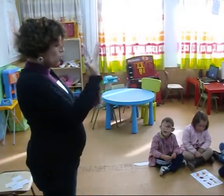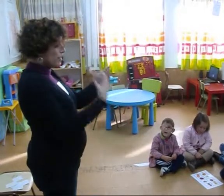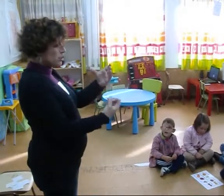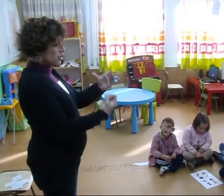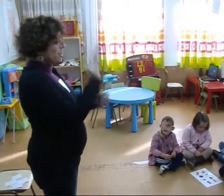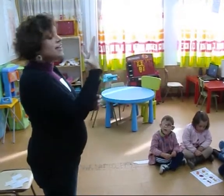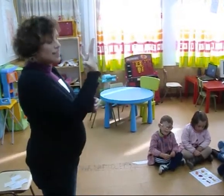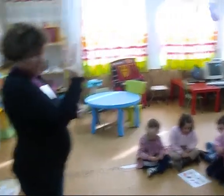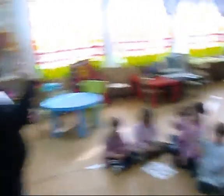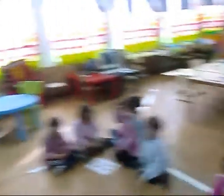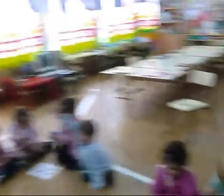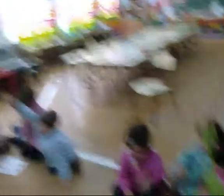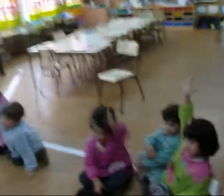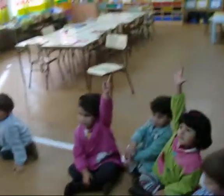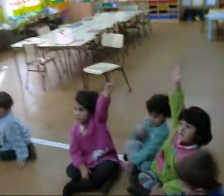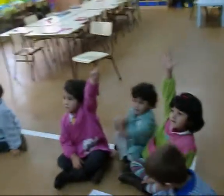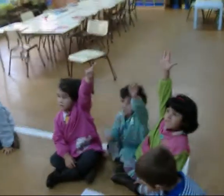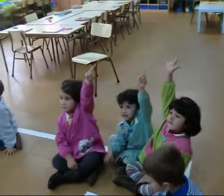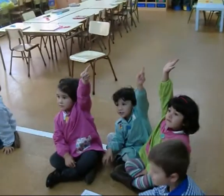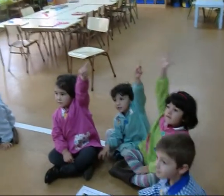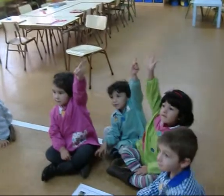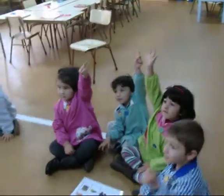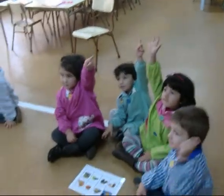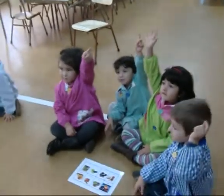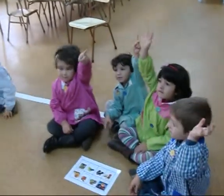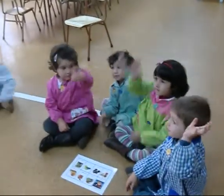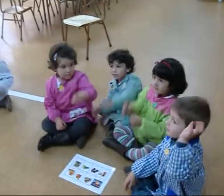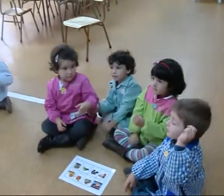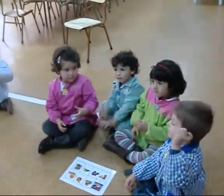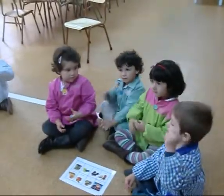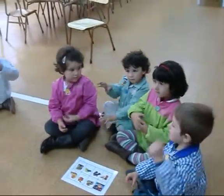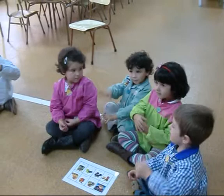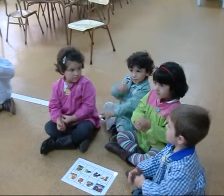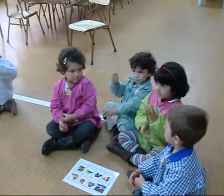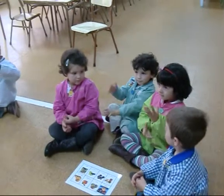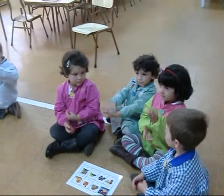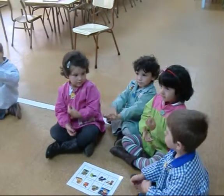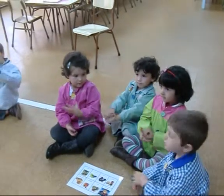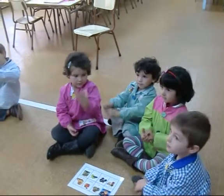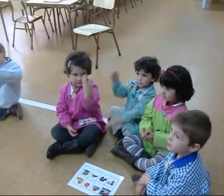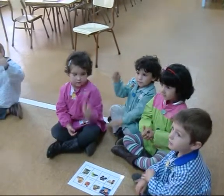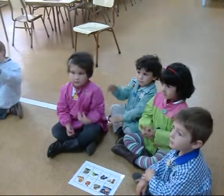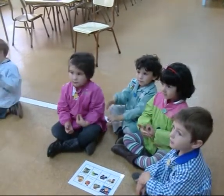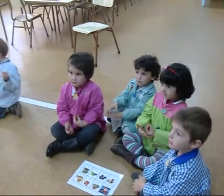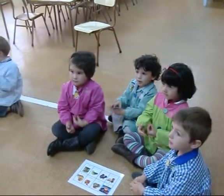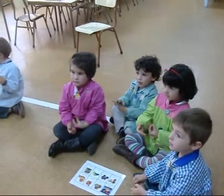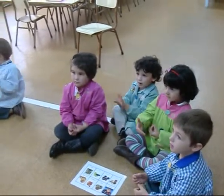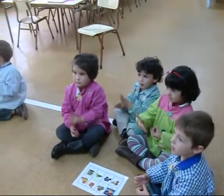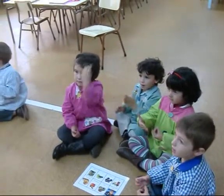Piña Piña Piña Que en a ten? Facede piña A ver Botando para arriba Mira esta man así Y